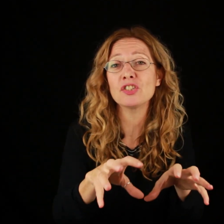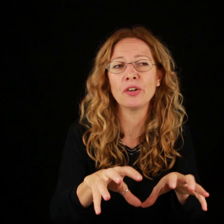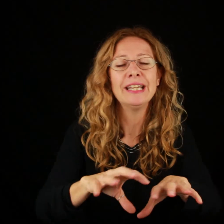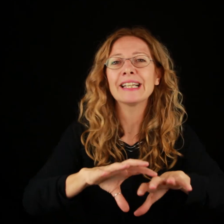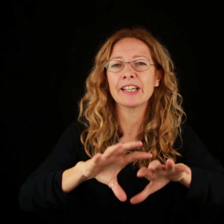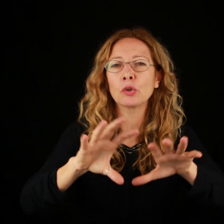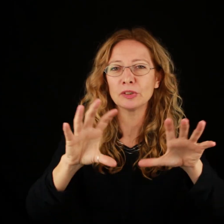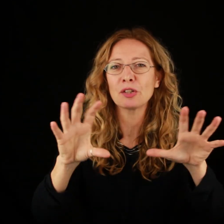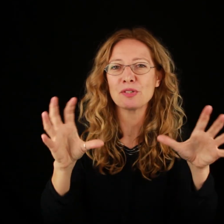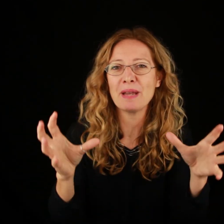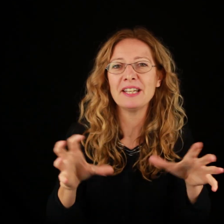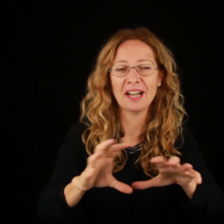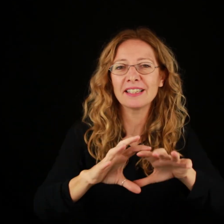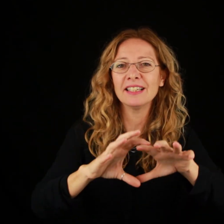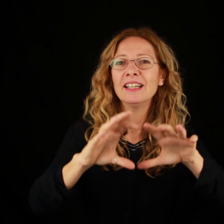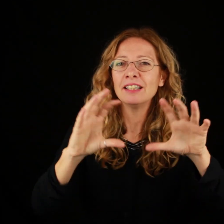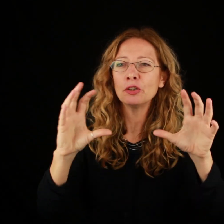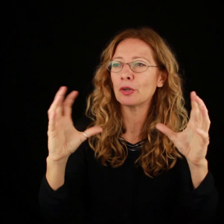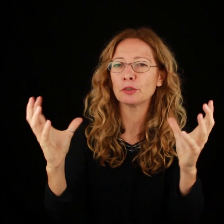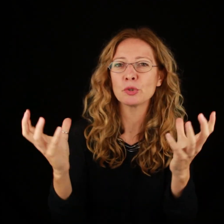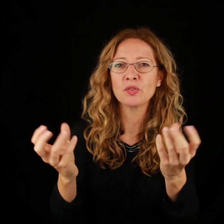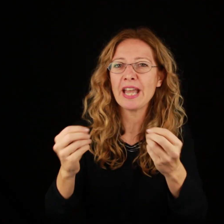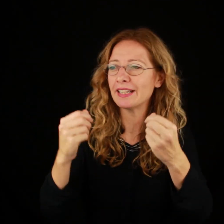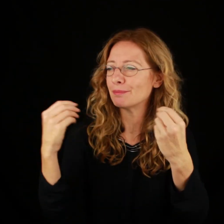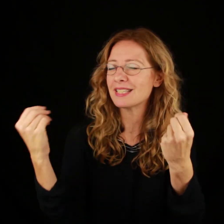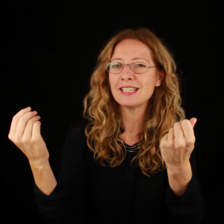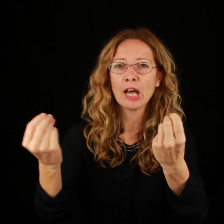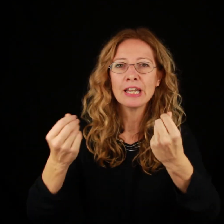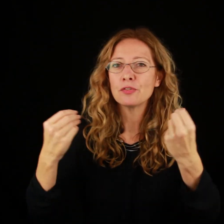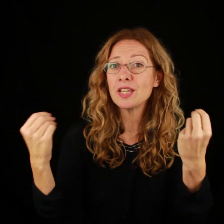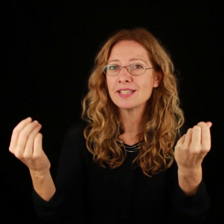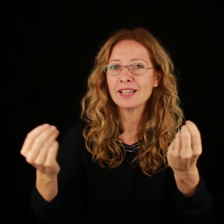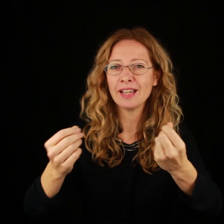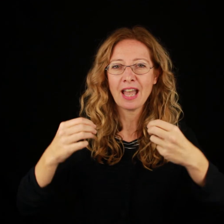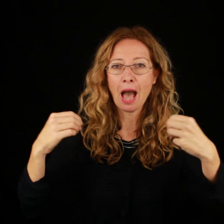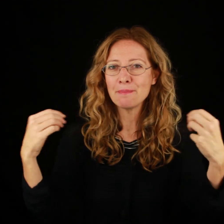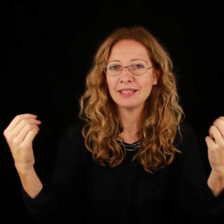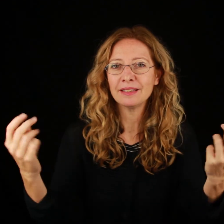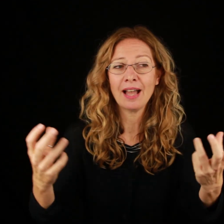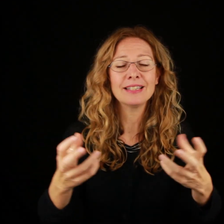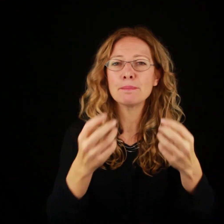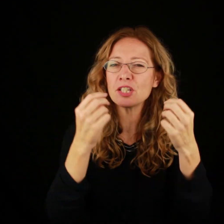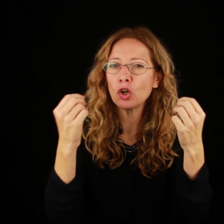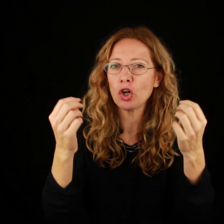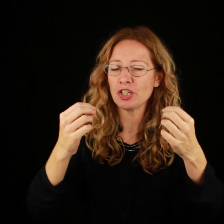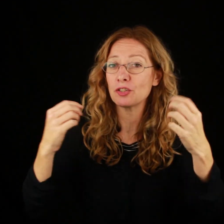zone che racconta così bene, anche nelle loro atmosfere sia fisiche, ambientali che psicologiche e